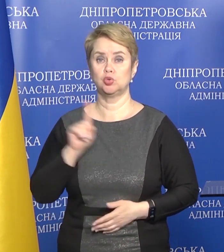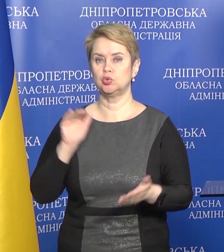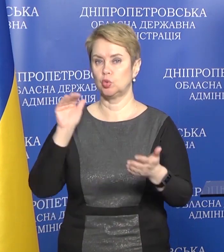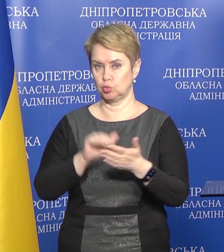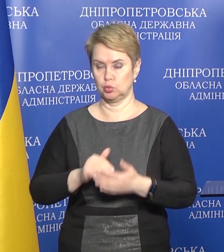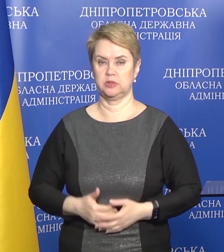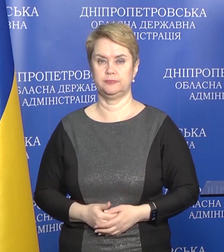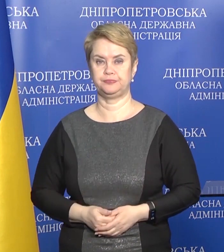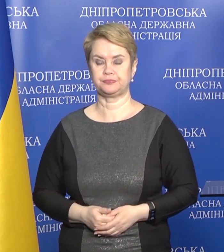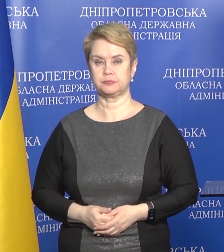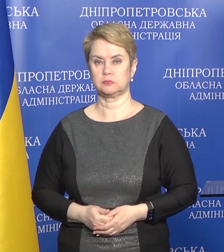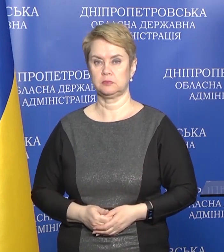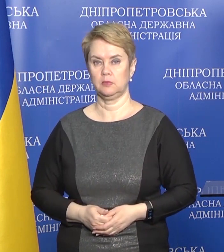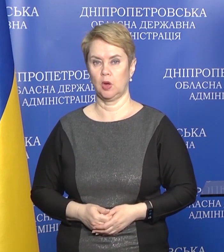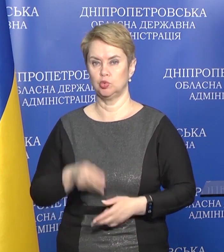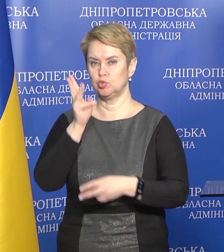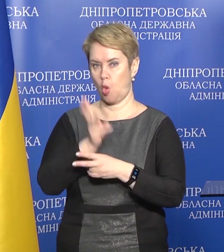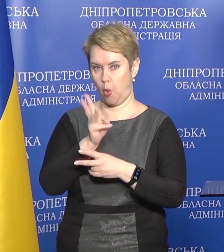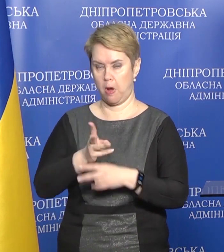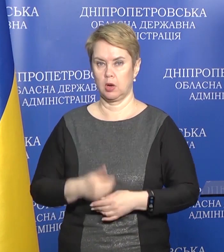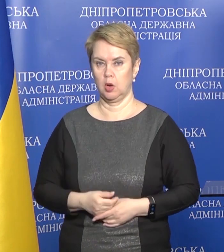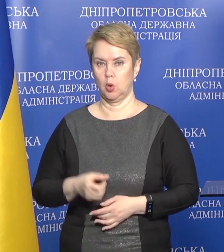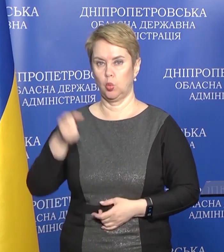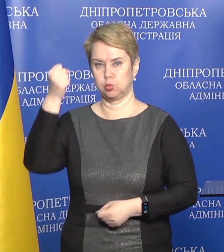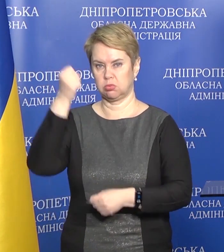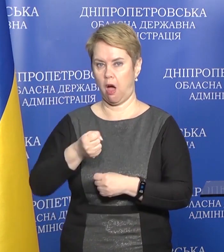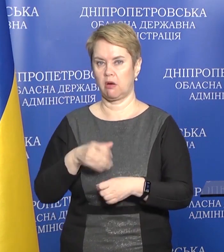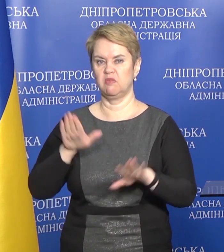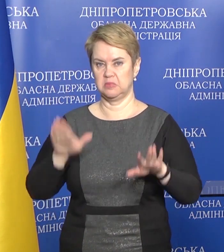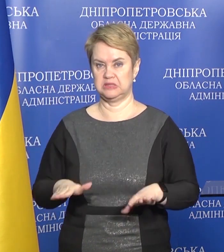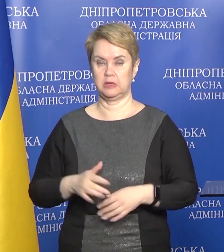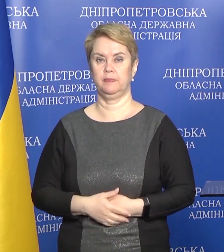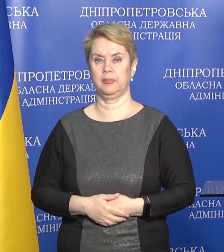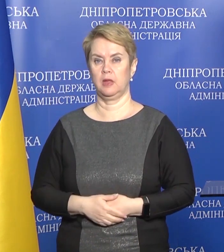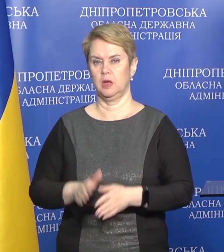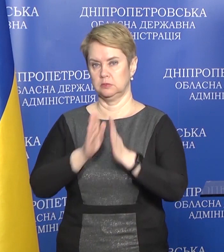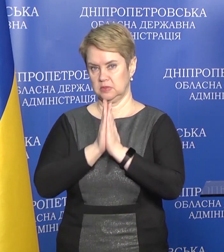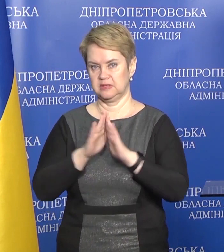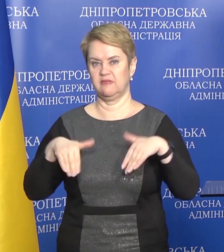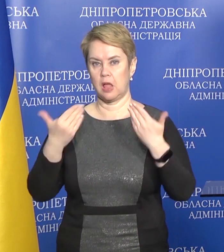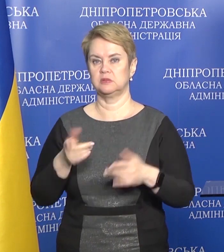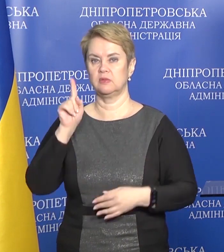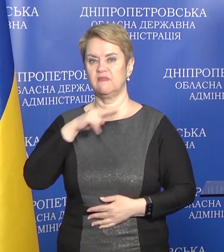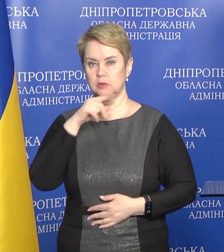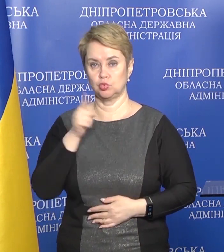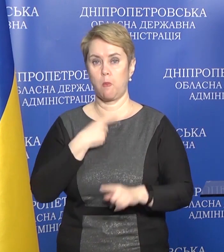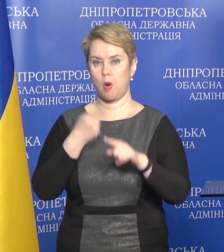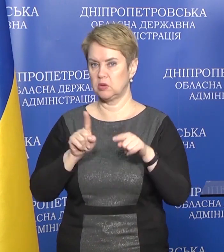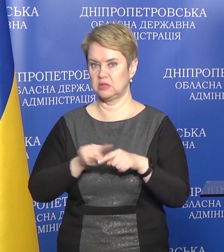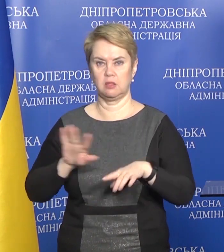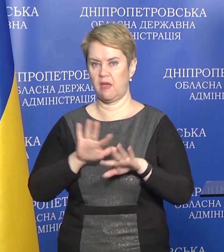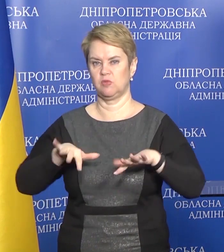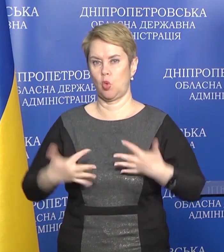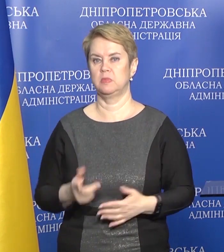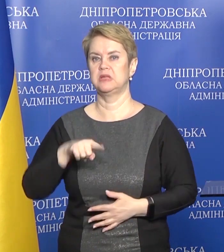стосується зйомок ударів, місць ударів, будь ласка, зверніть увагу на те, що ми про це не